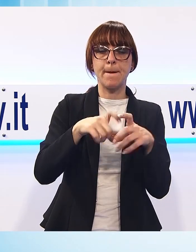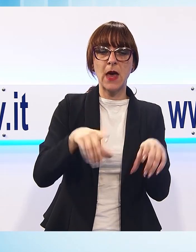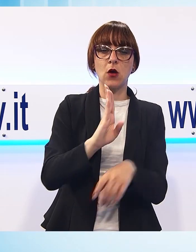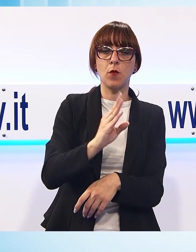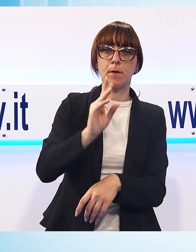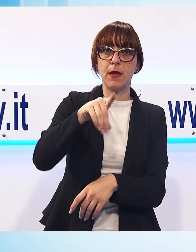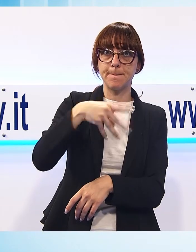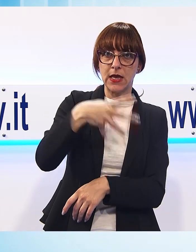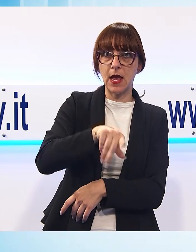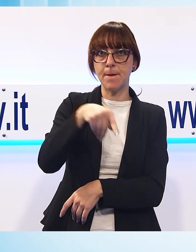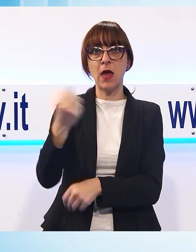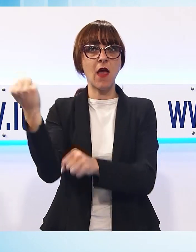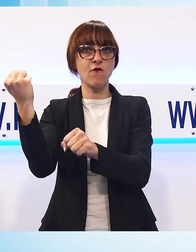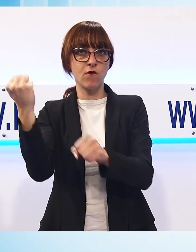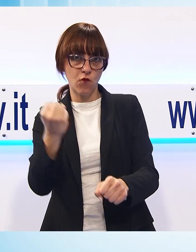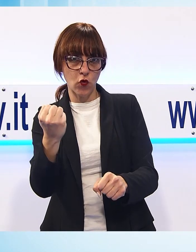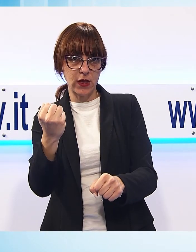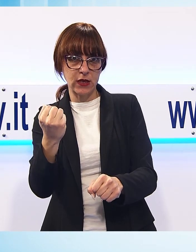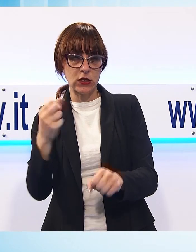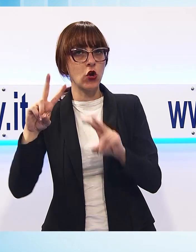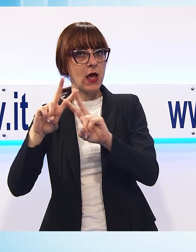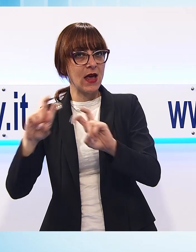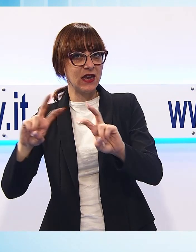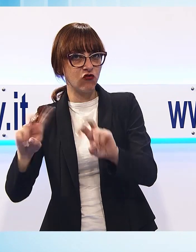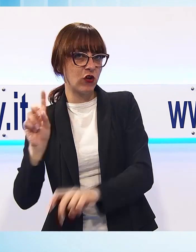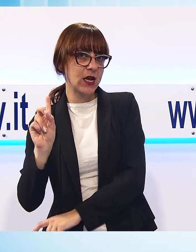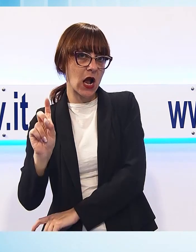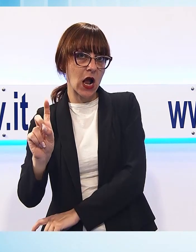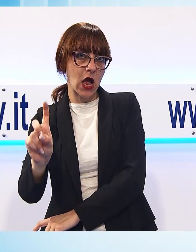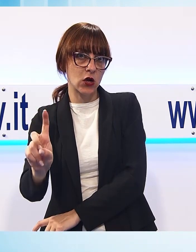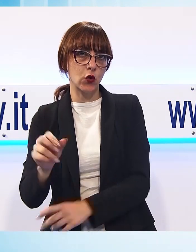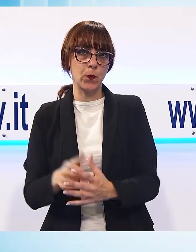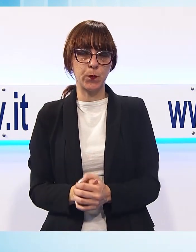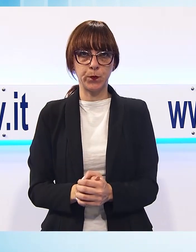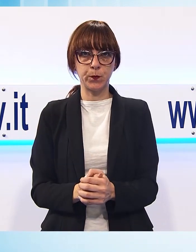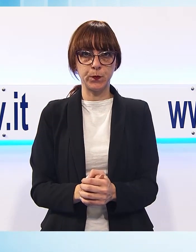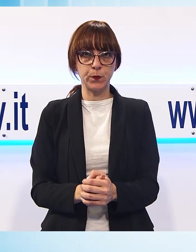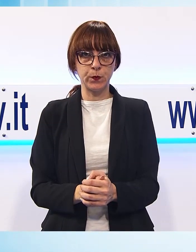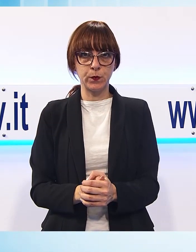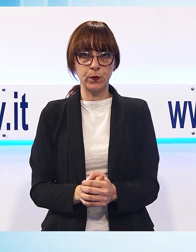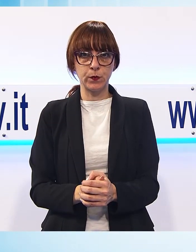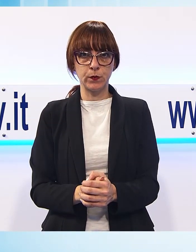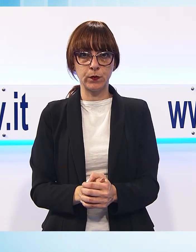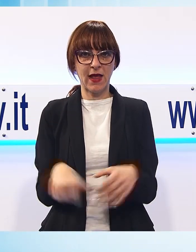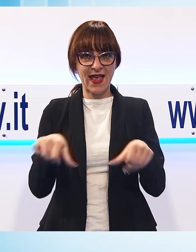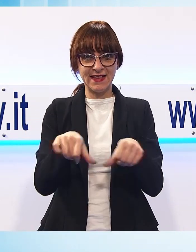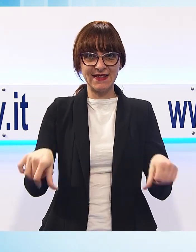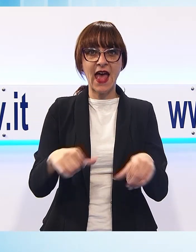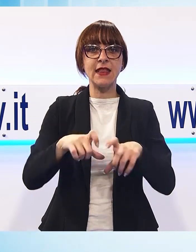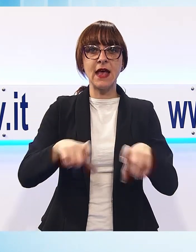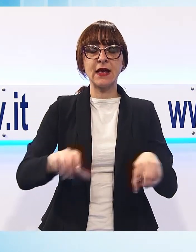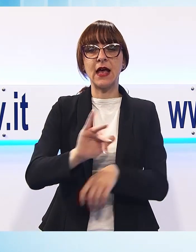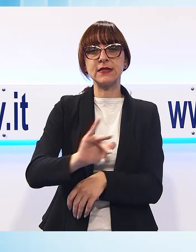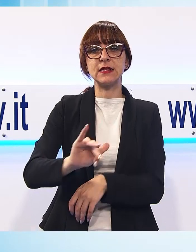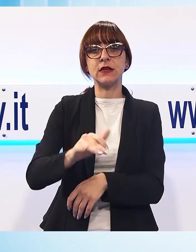e la fondazione che si occupa della ricerca sul cancro. Si è tenuto nella storica sede della Cassa di Risparmio